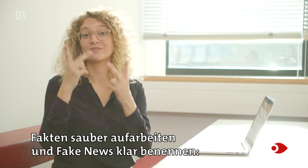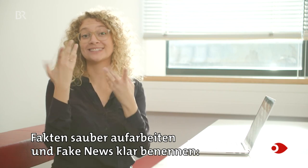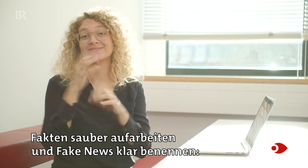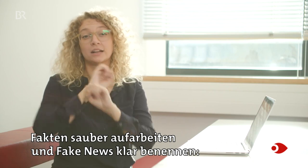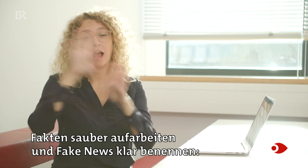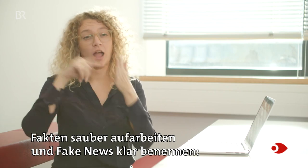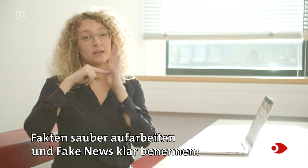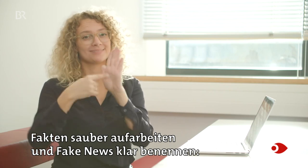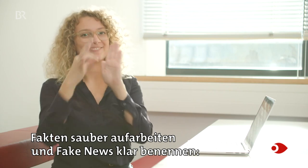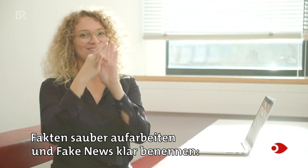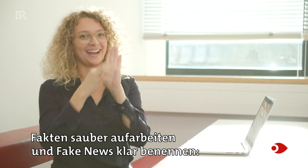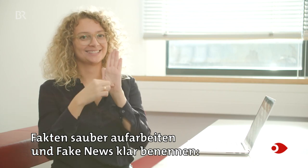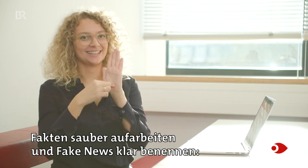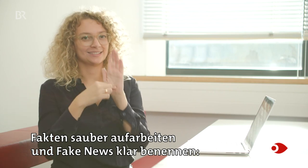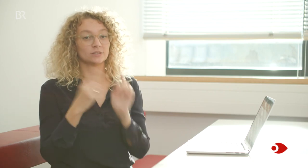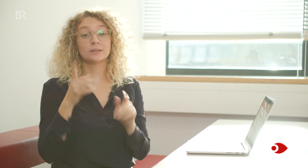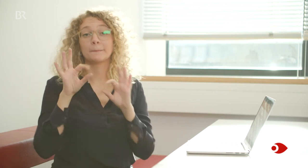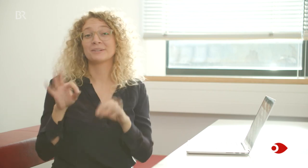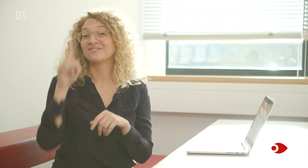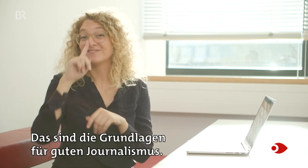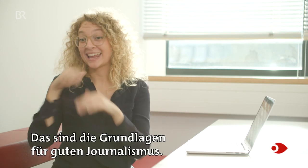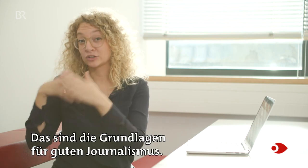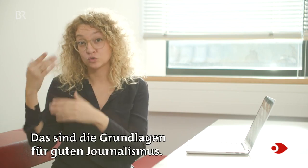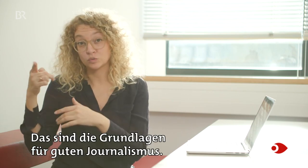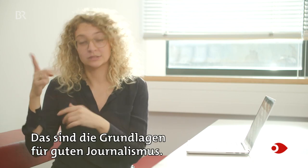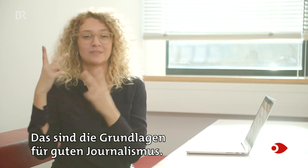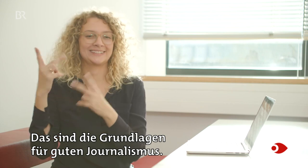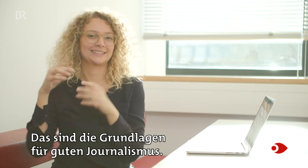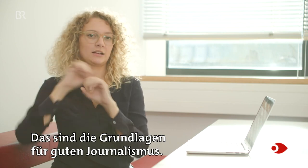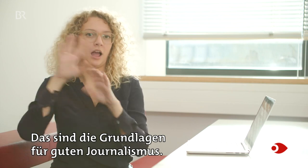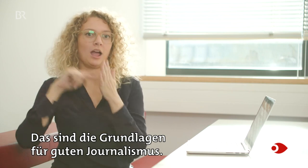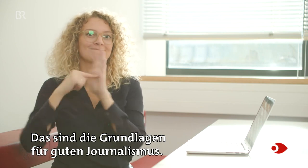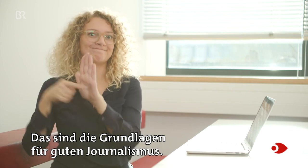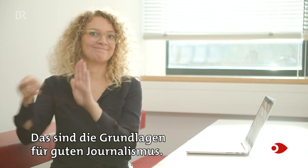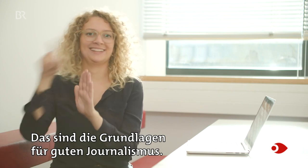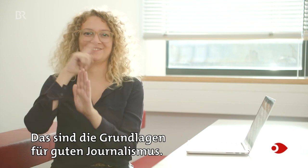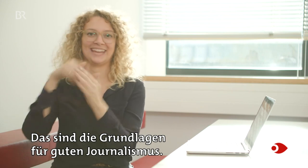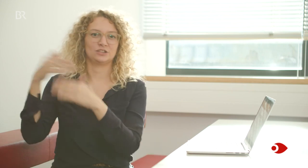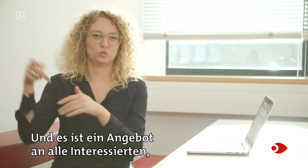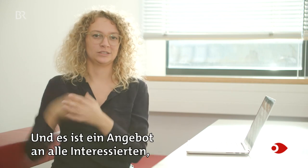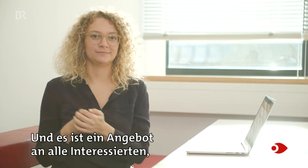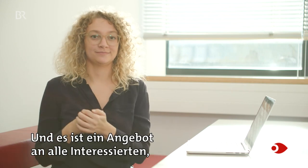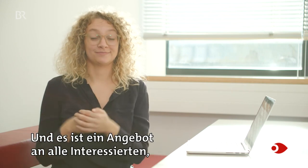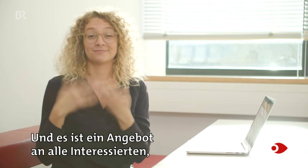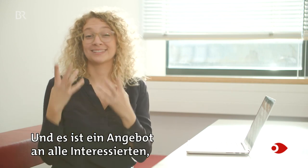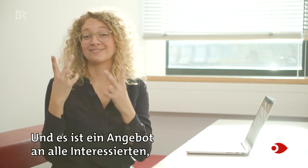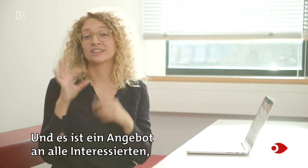und Fake News klar benennen. Das sind die Grundlagen für guten Journalismus. Und es ist ein